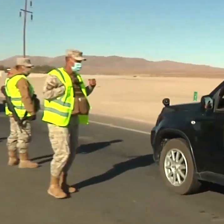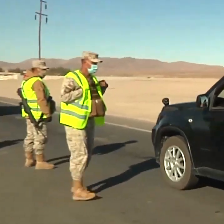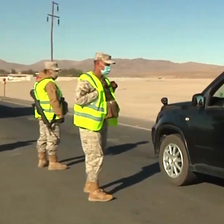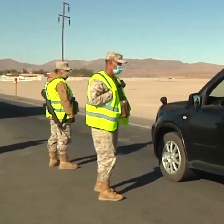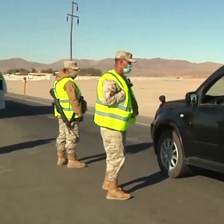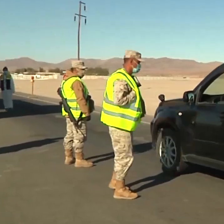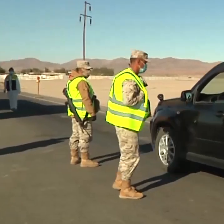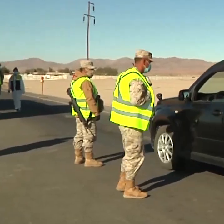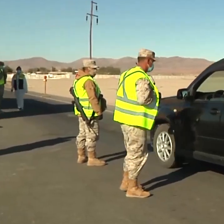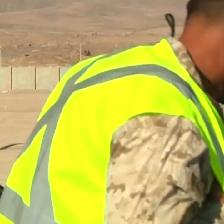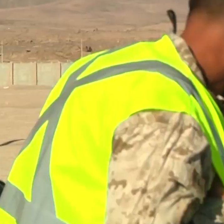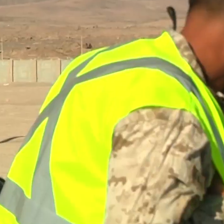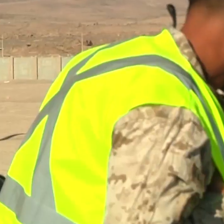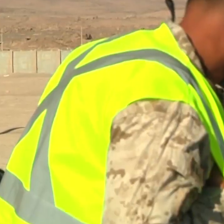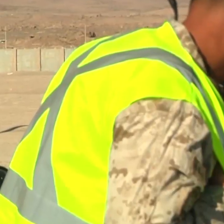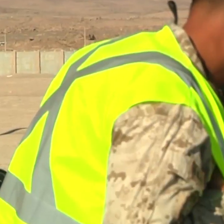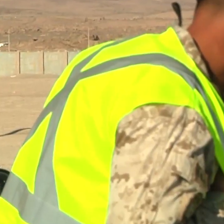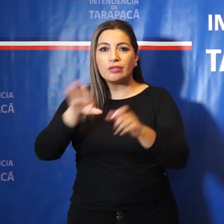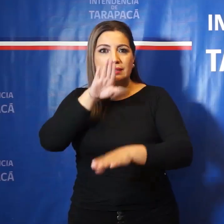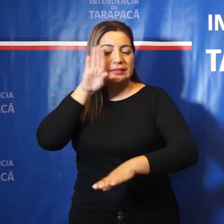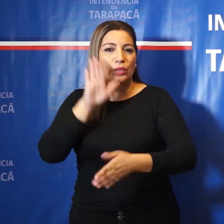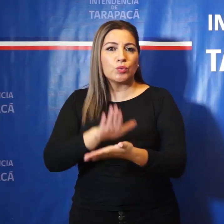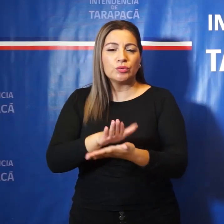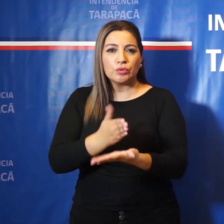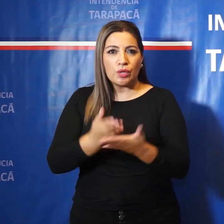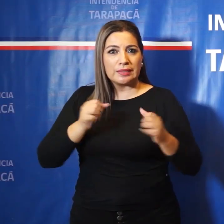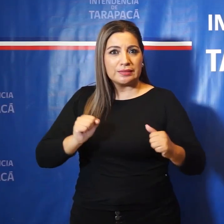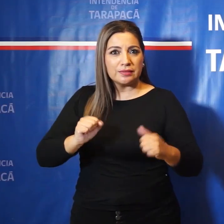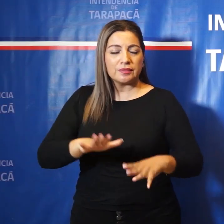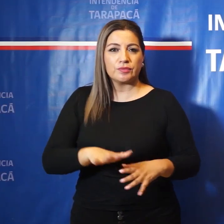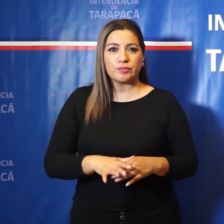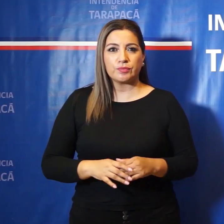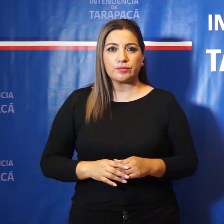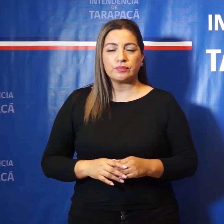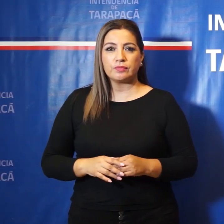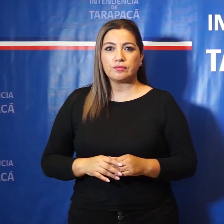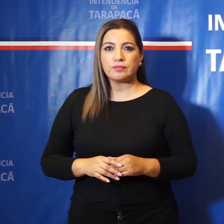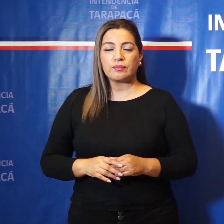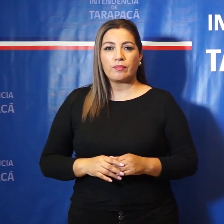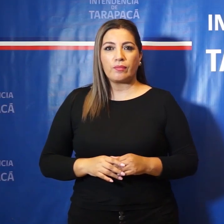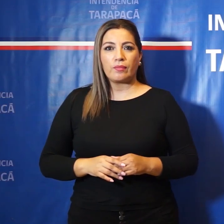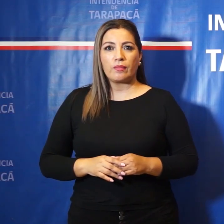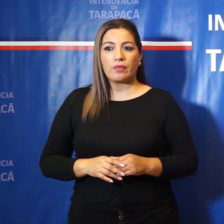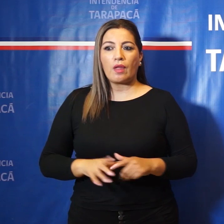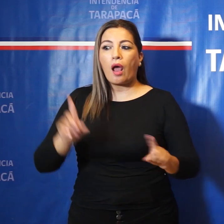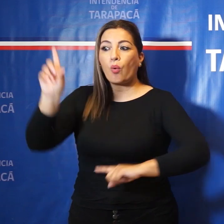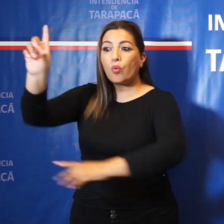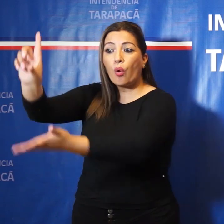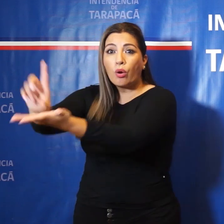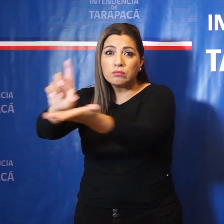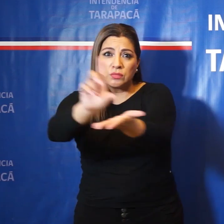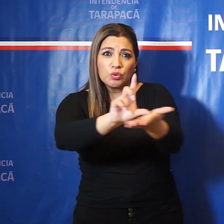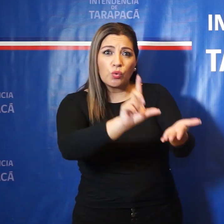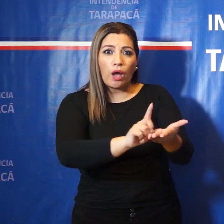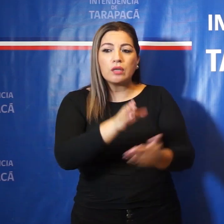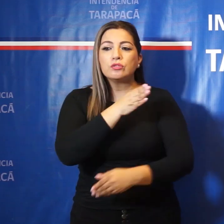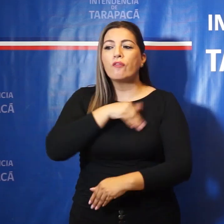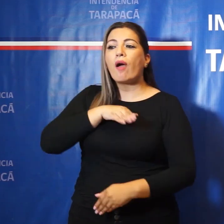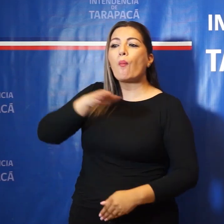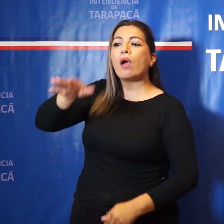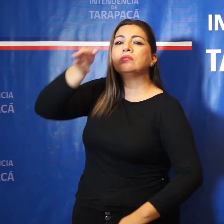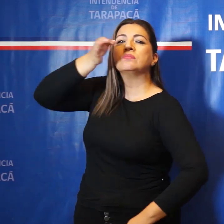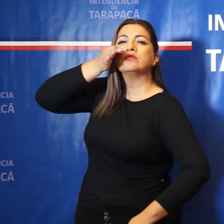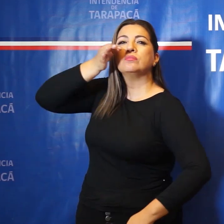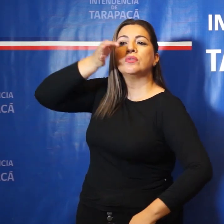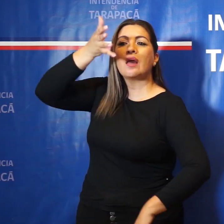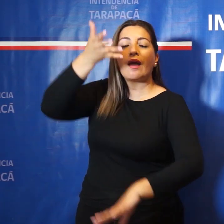controles sanitarios, se efectuarán también visitas a los lugares donde normalmente se